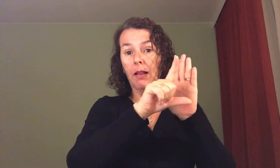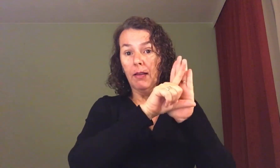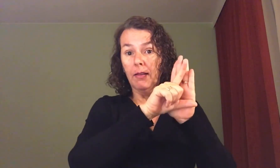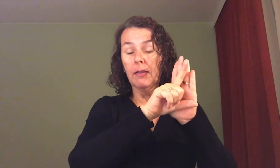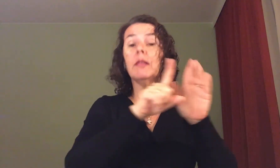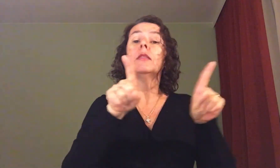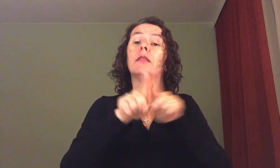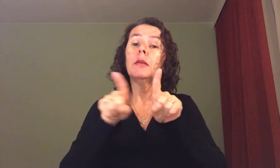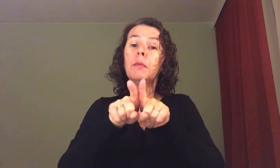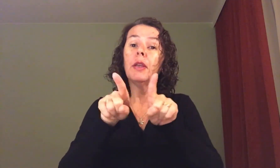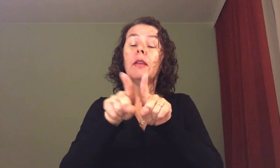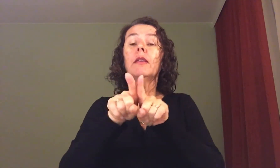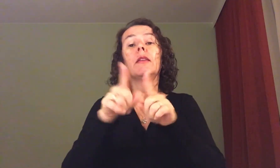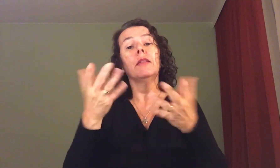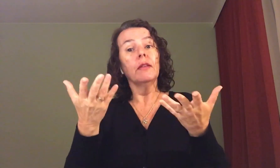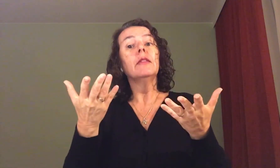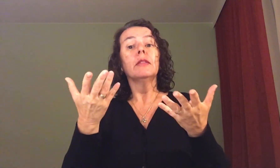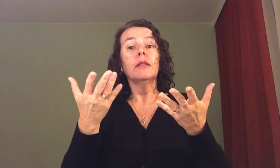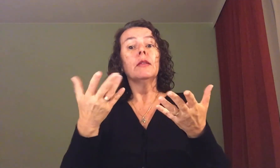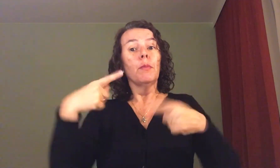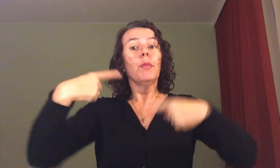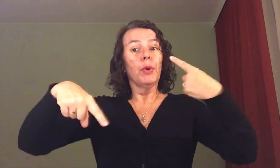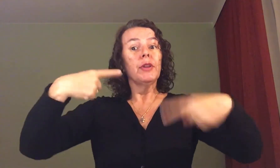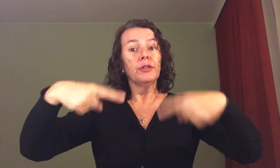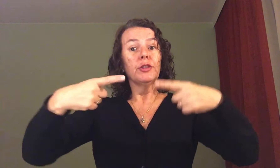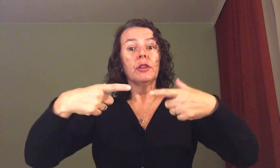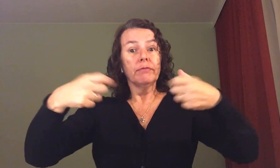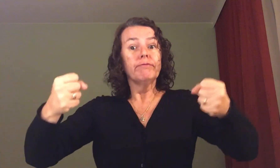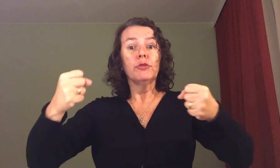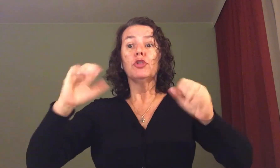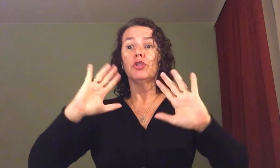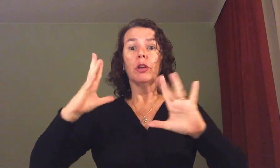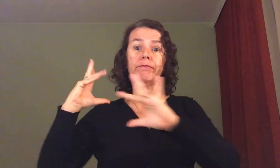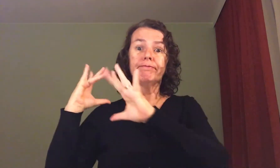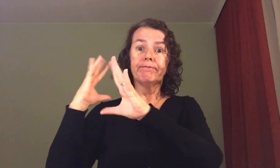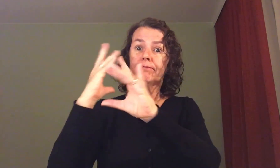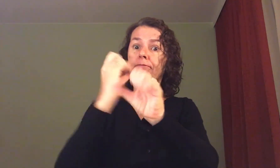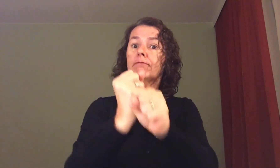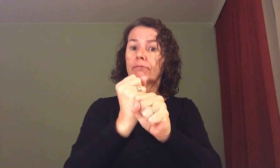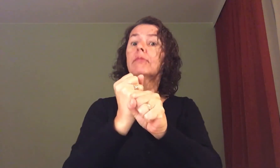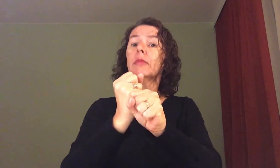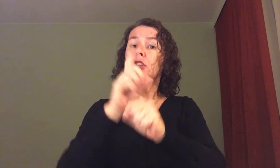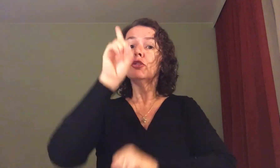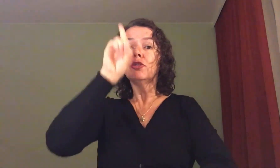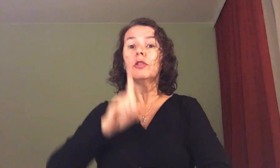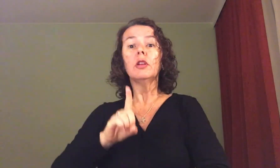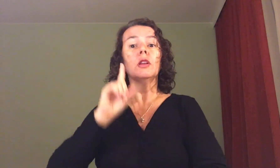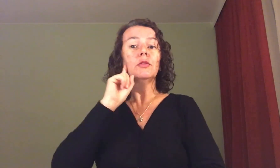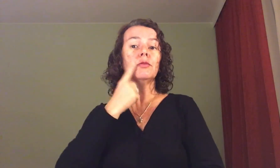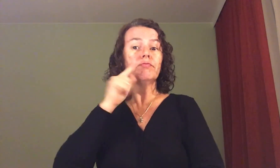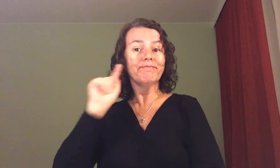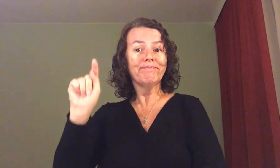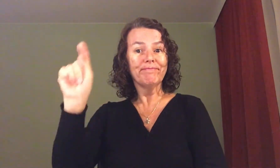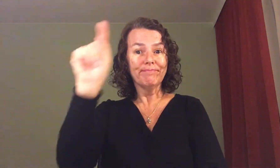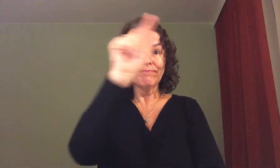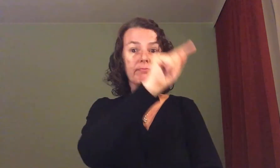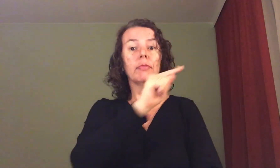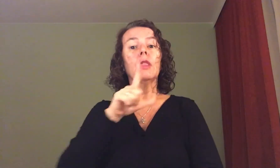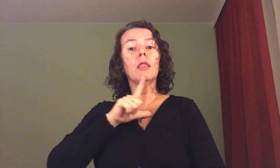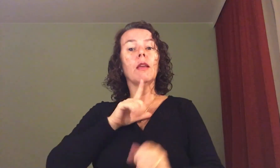vigor, mas, sobretudo, a uma política linguística e pública em que o direito da pessoa surda